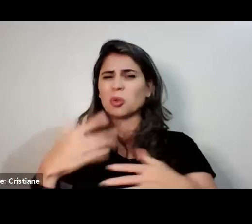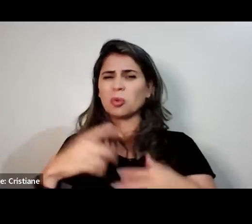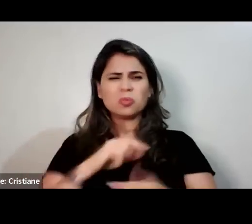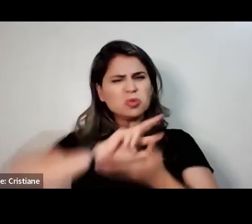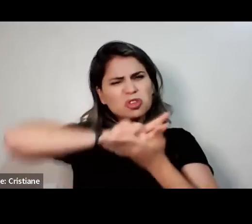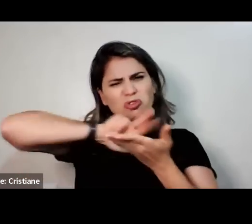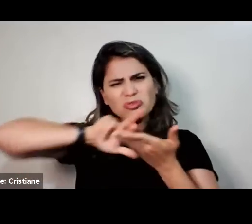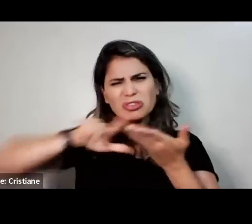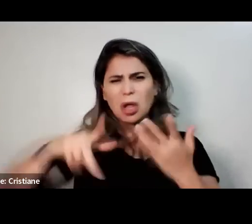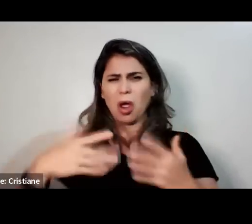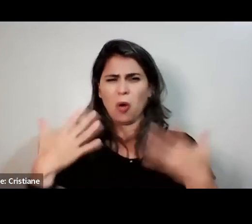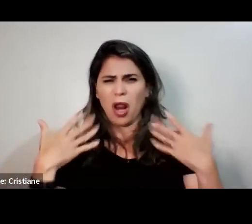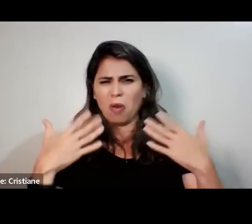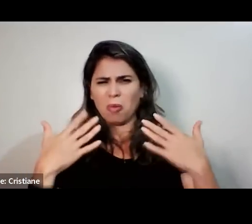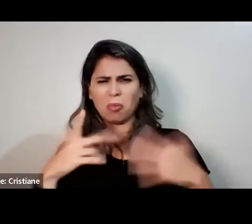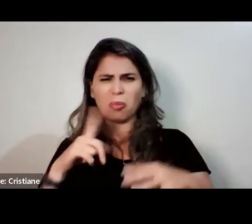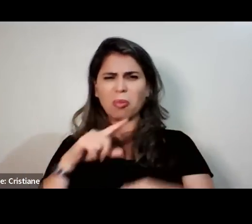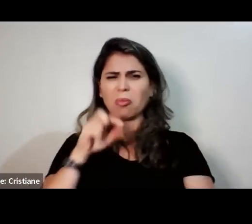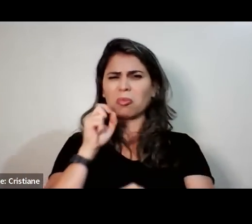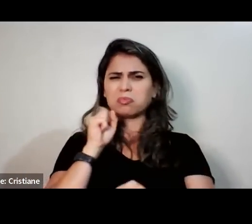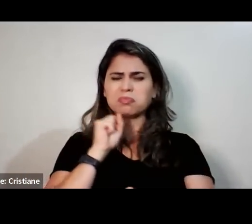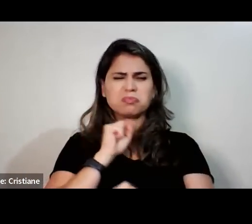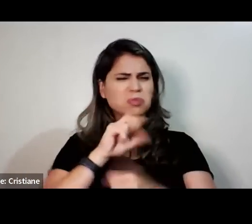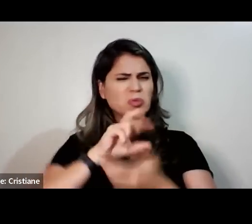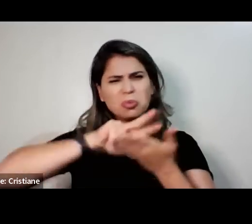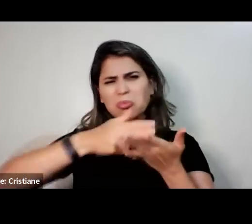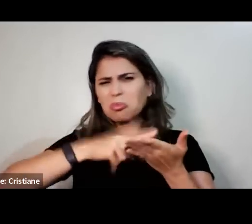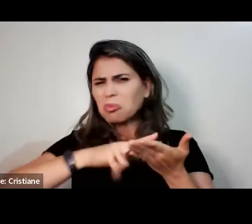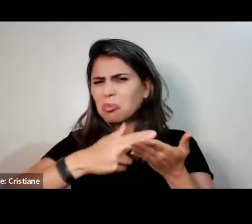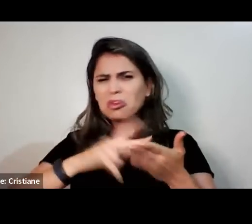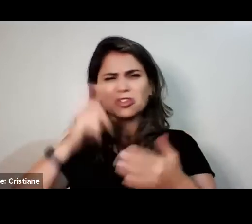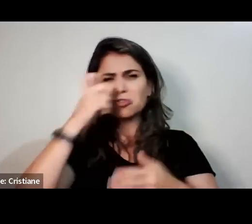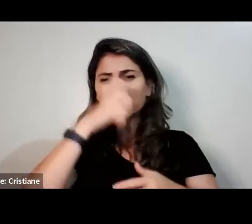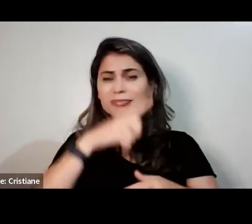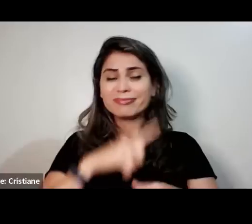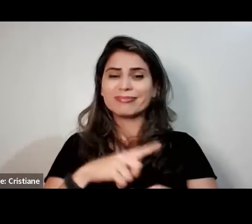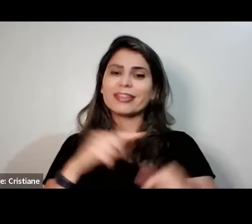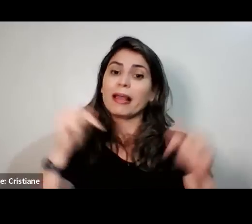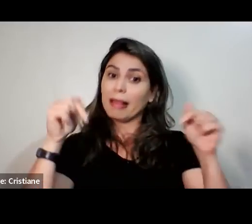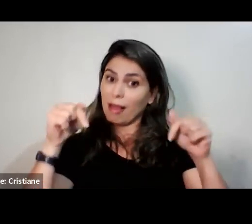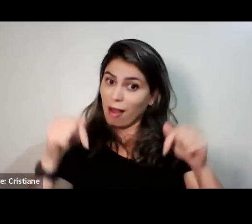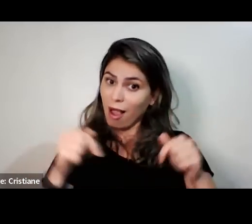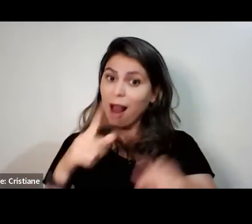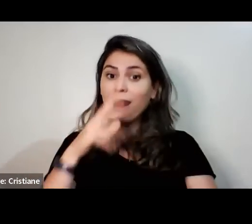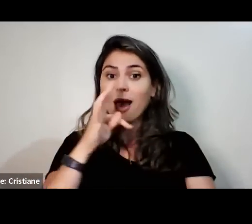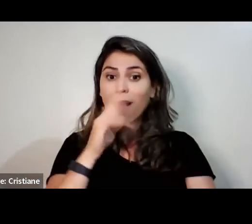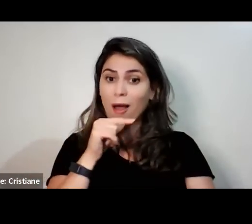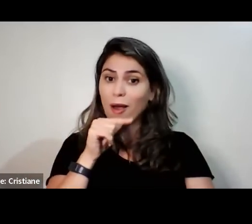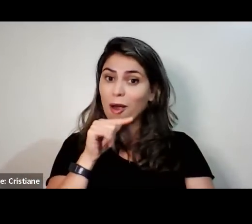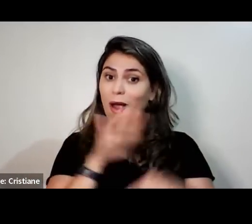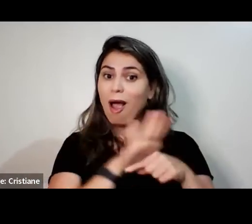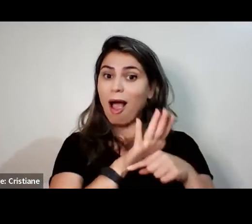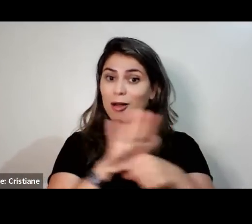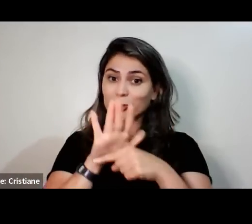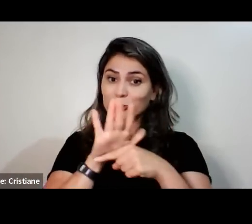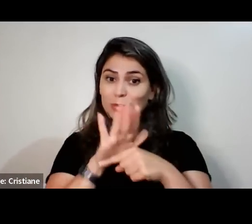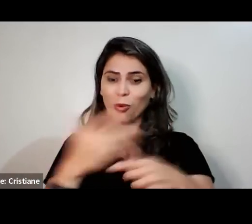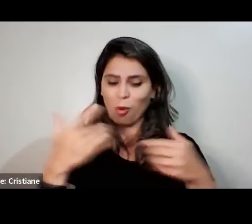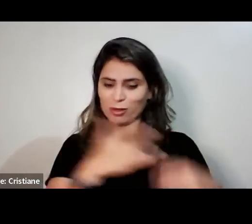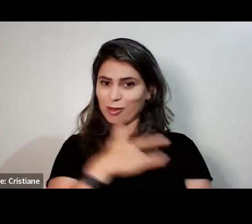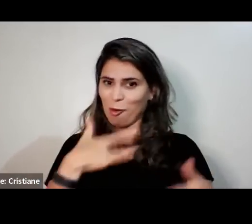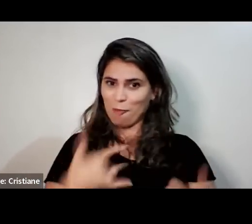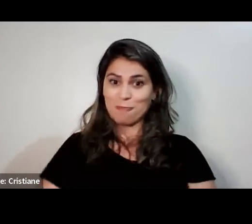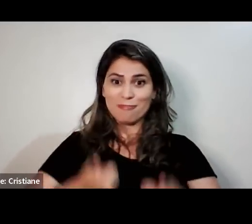E o conhecimento é muito importante para isso. A gente precisa ter conhecimento. E, quanto mais conhecimento eu vou adquirindo,